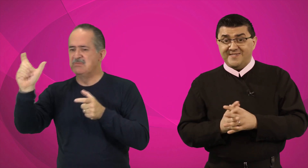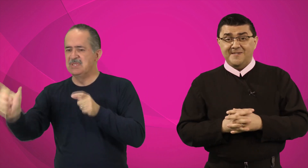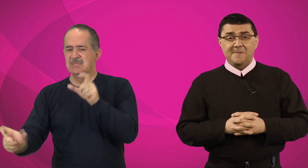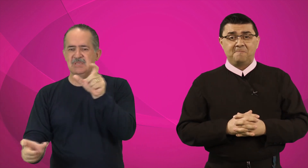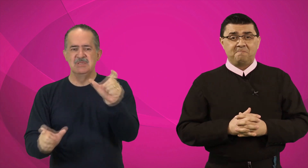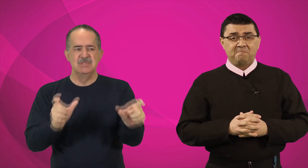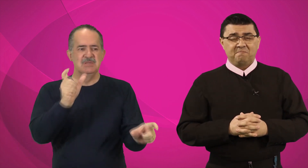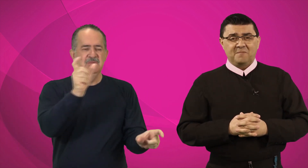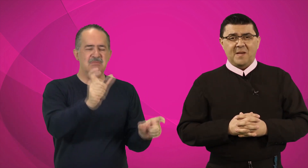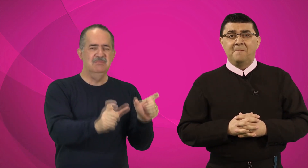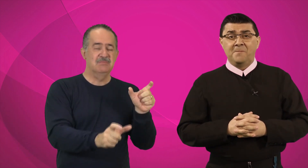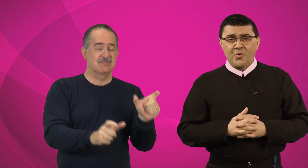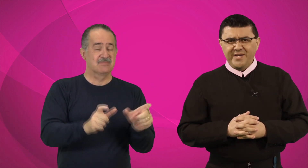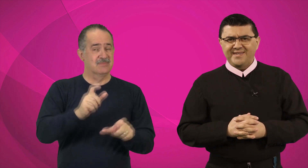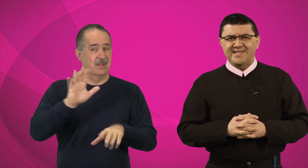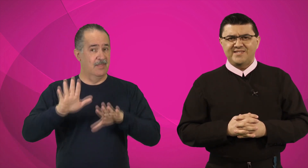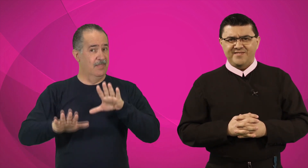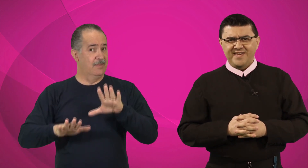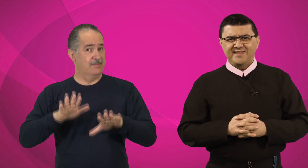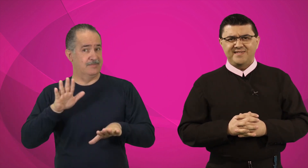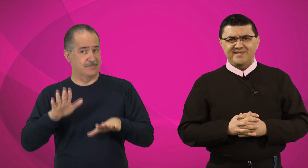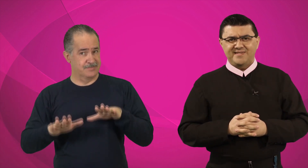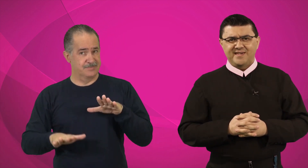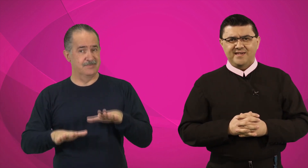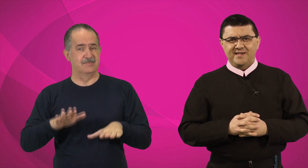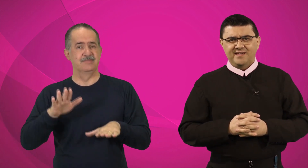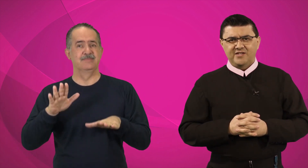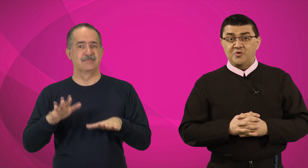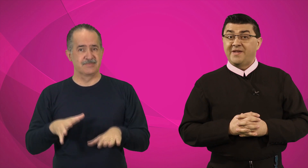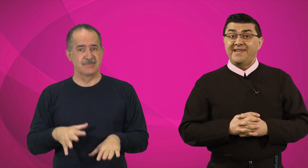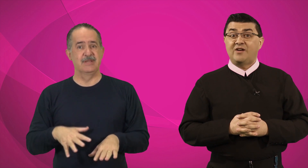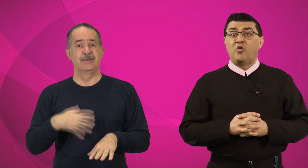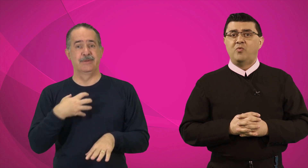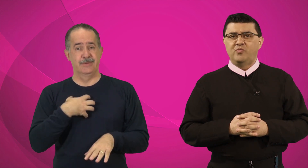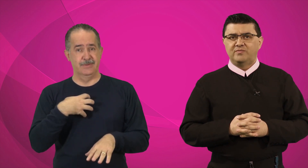muitas vezes, de maneira comum.